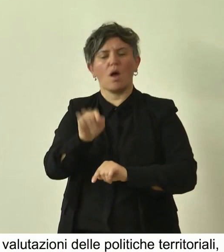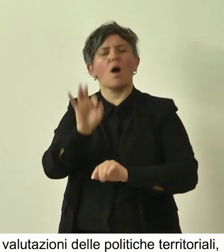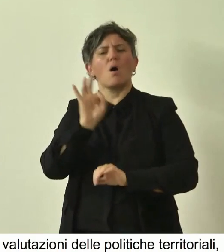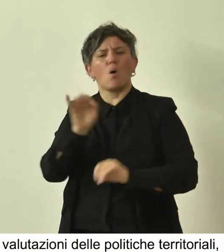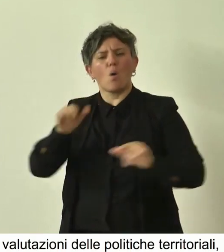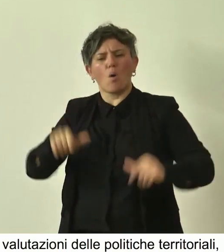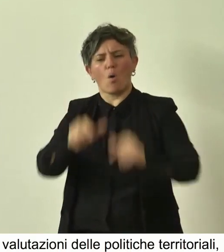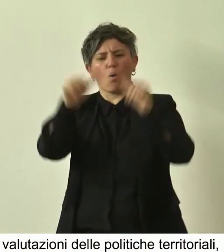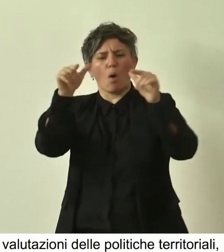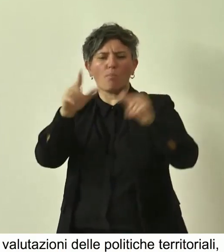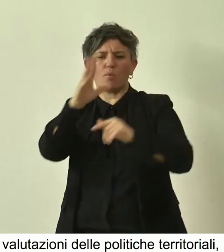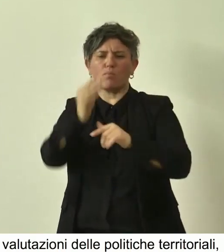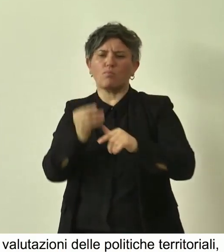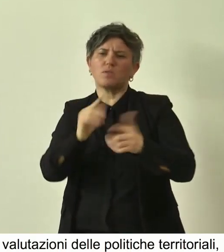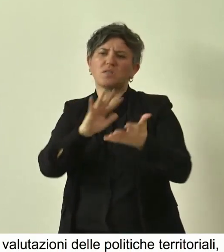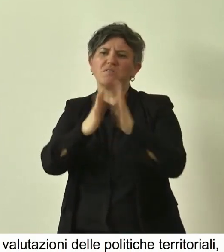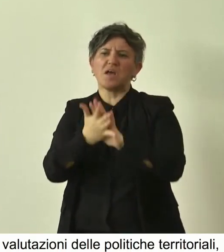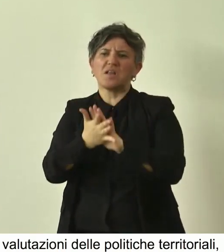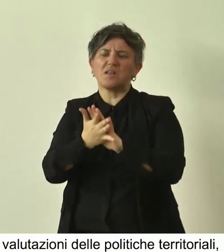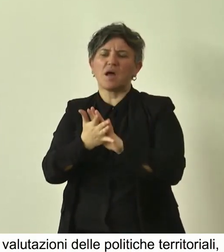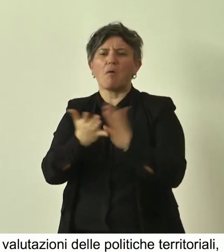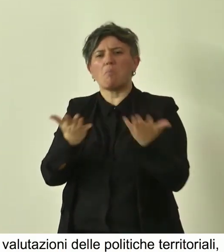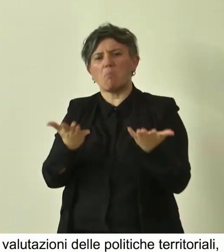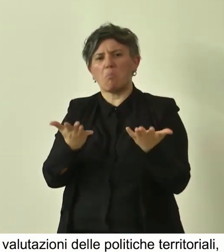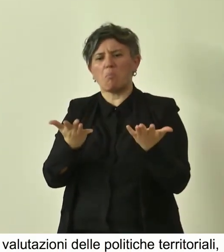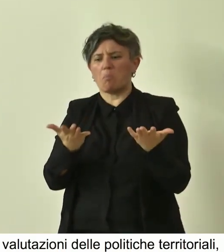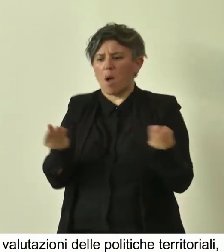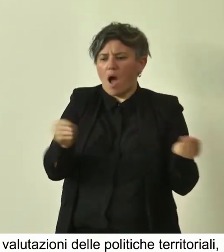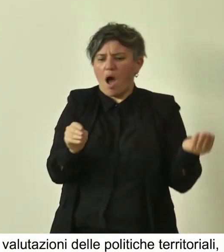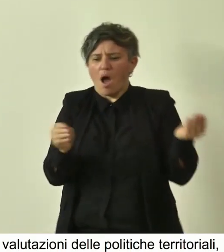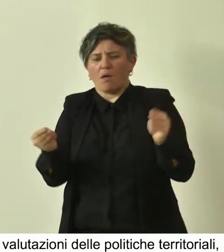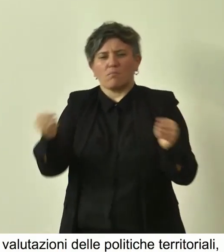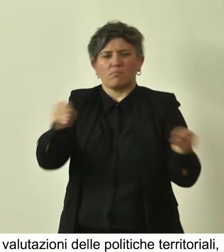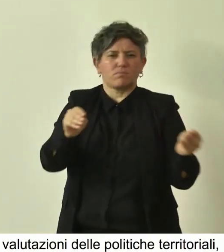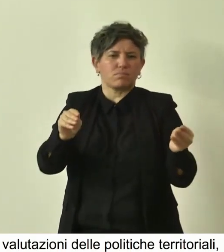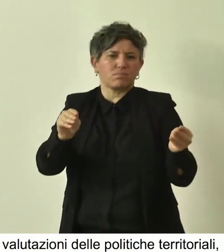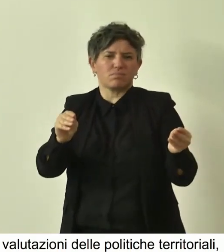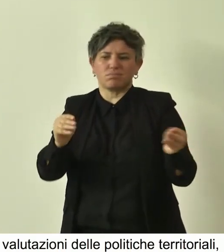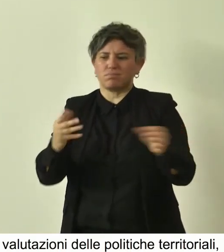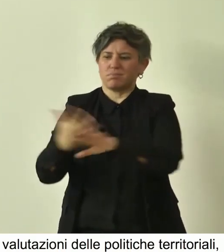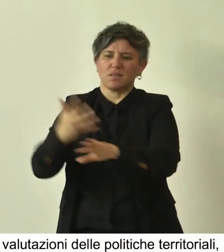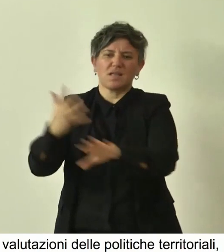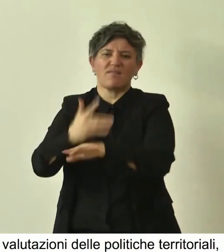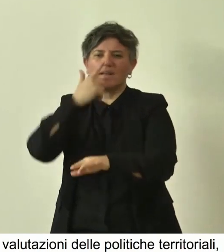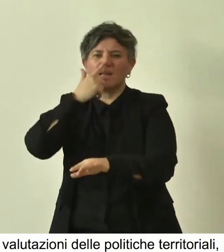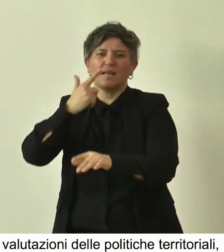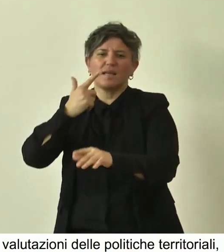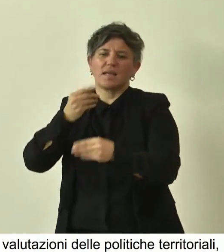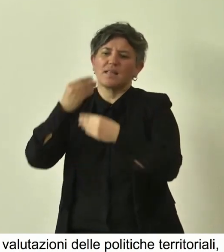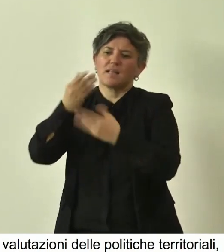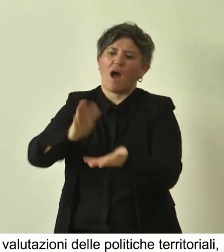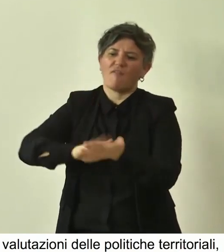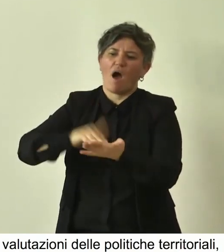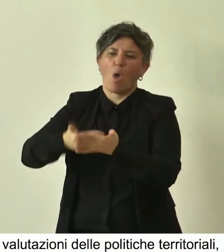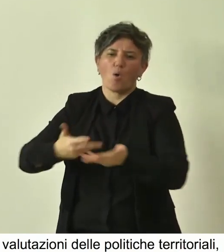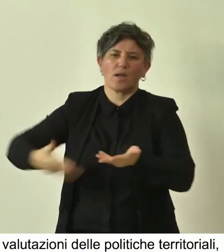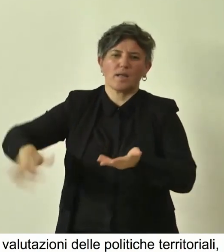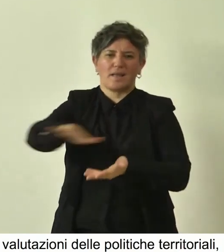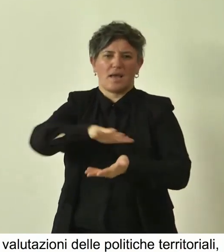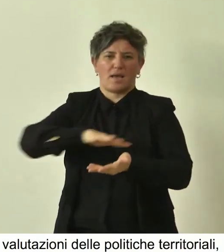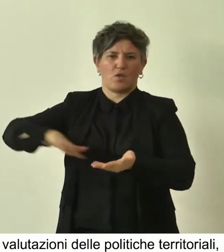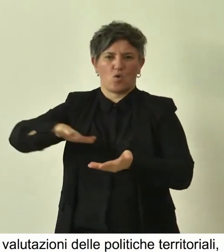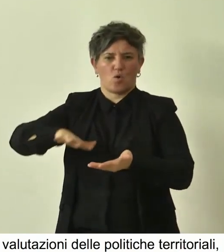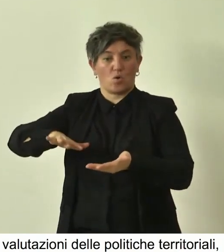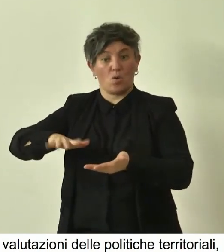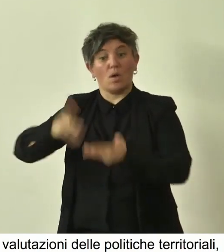altre politiche di valorizzazione del territorio, rispettose chiaramente